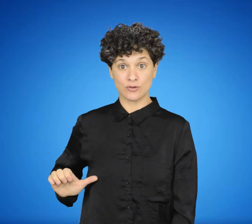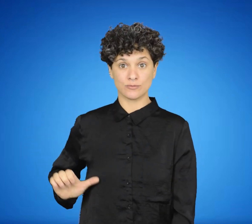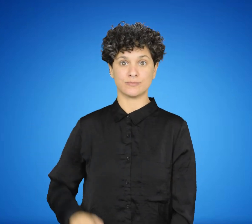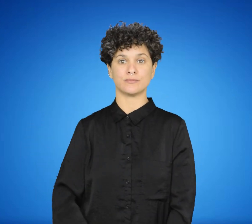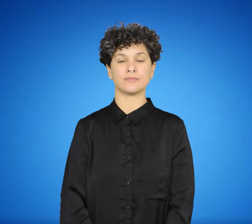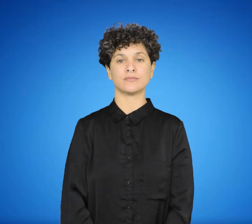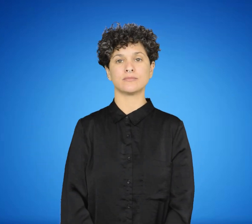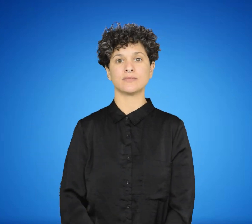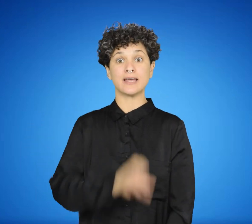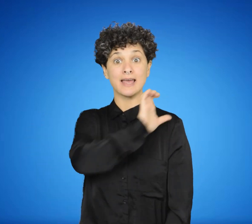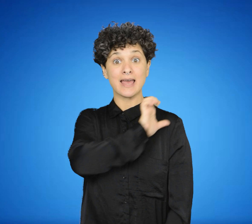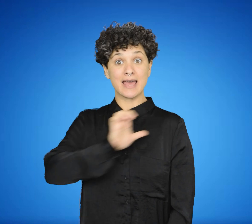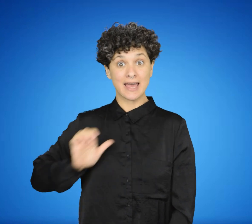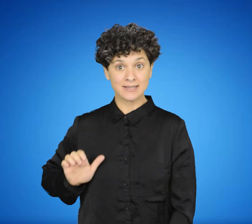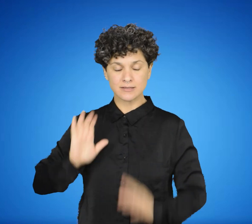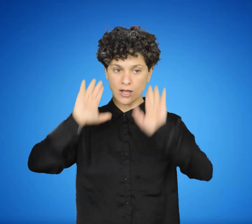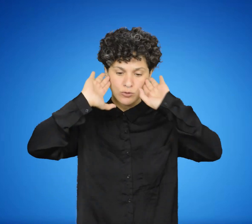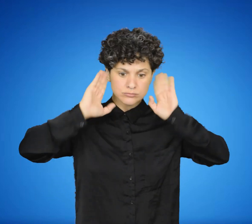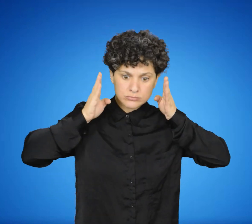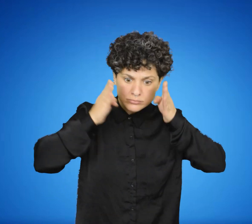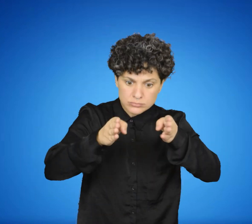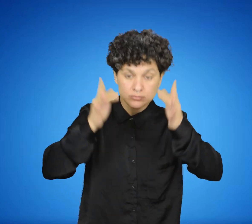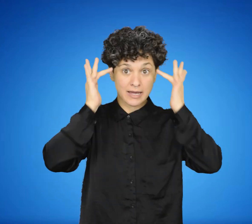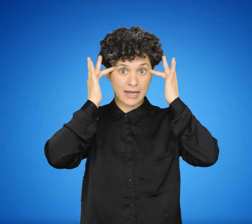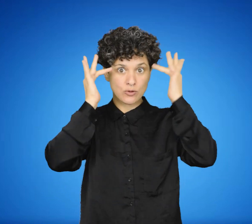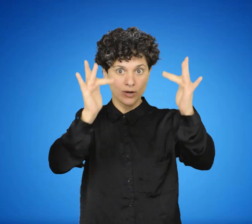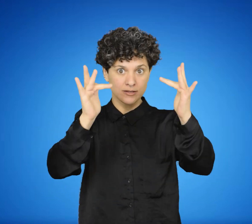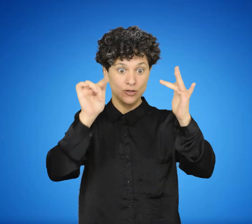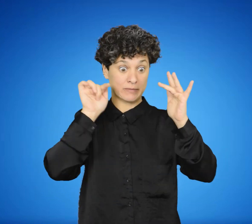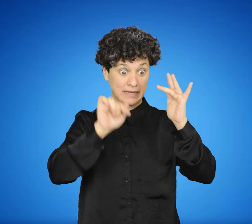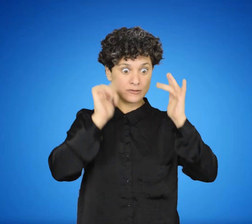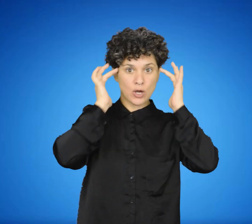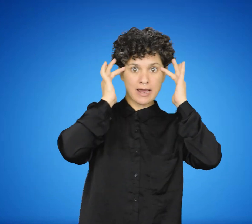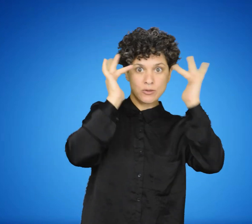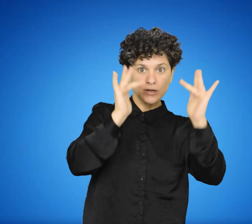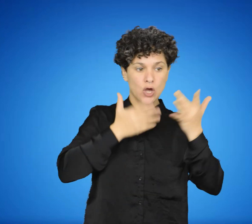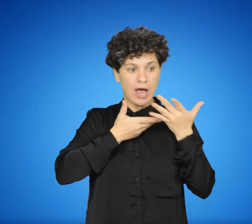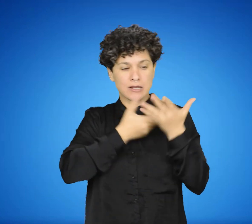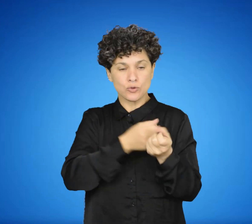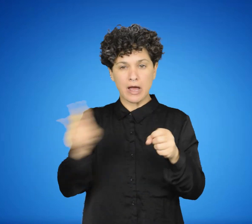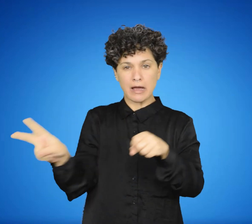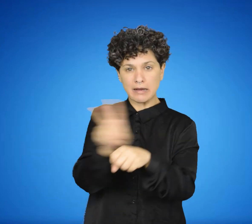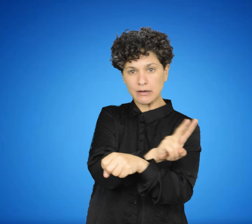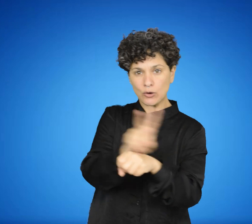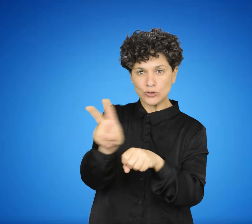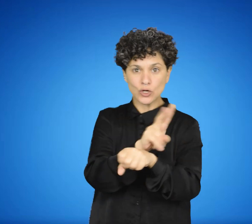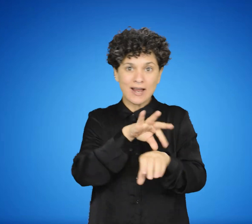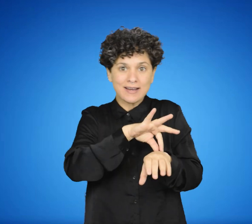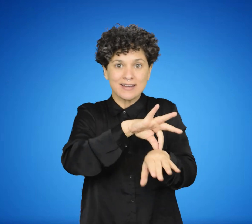El Estado moderno consideraba que la educación era una forma más económica de vigilar y disciplinar a la sociedad,